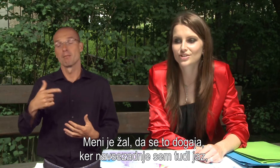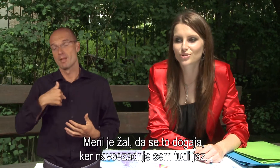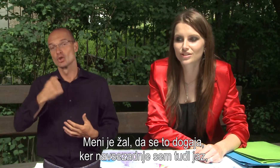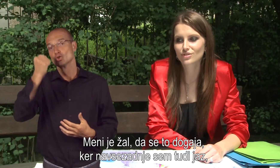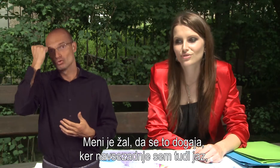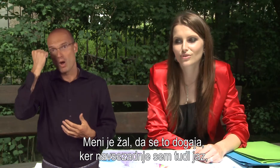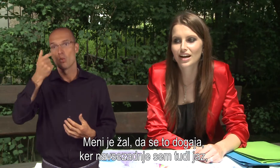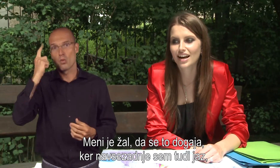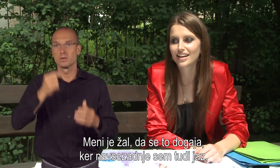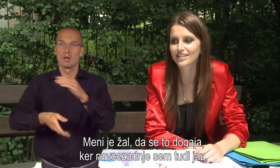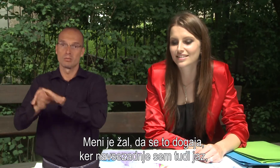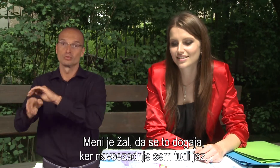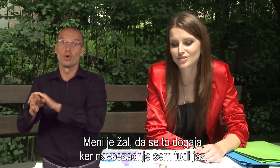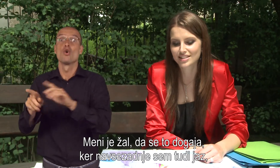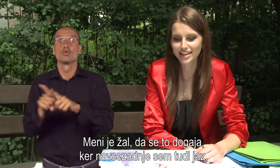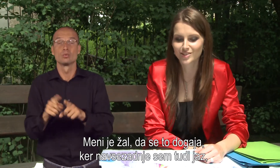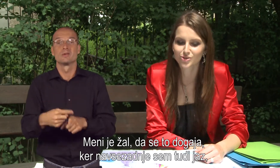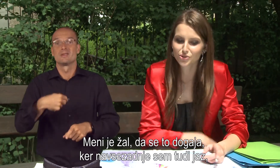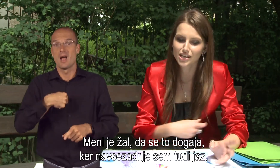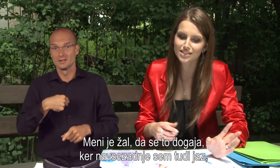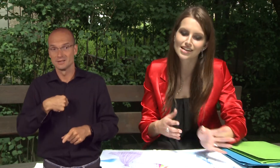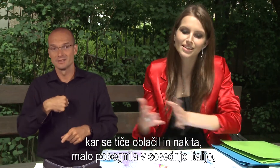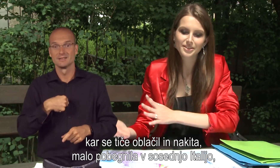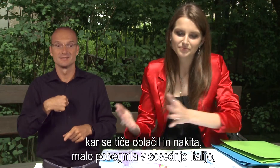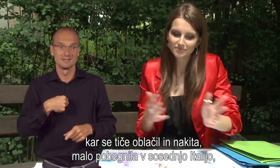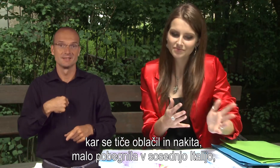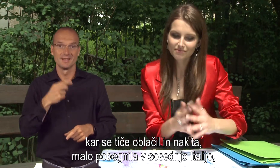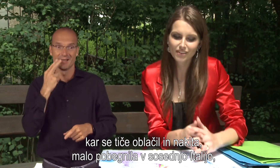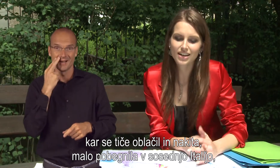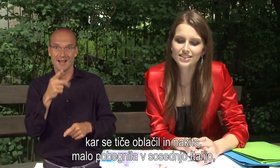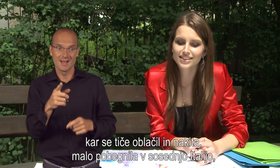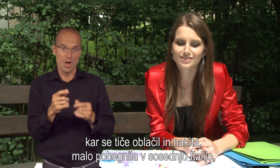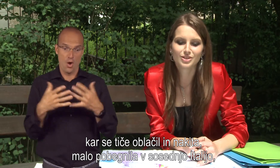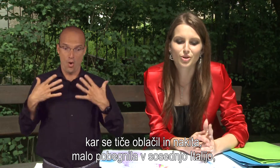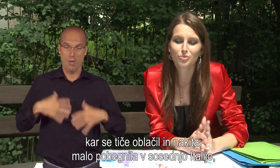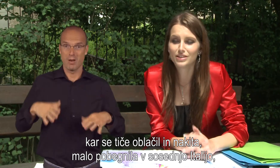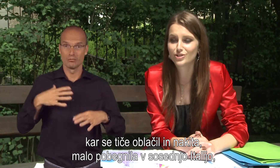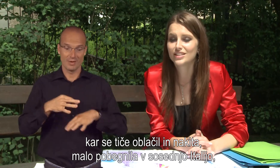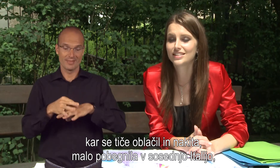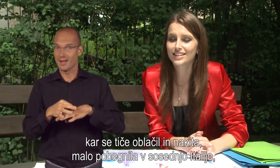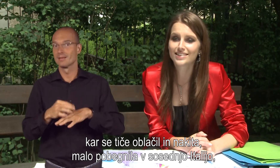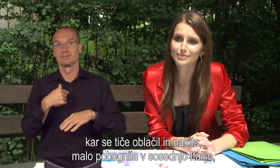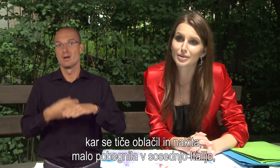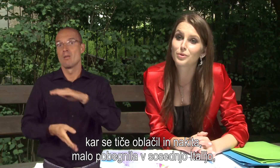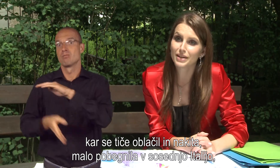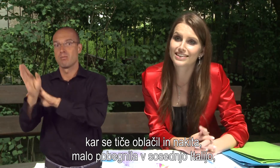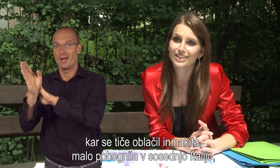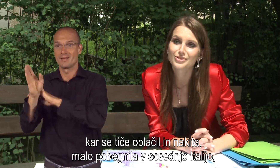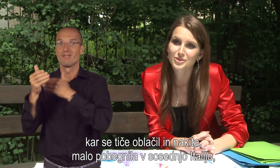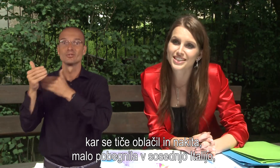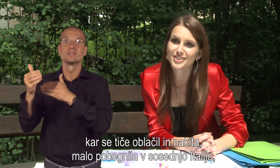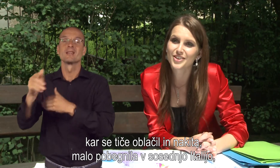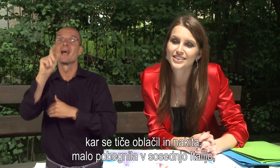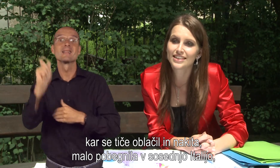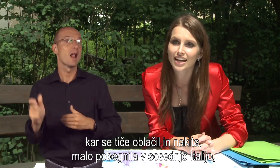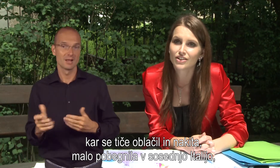Meni je žal, da se to dogaja, ker na vse zane sem tudi jaz, kar se tiče oblečili na kita, malo pobegalna